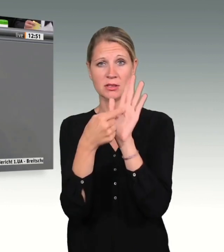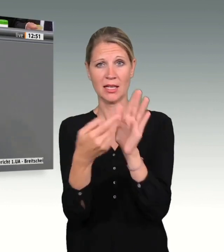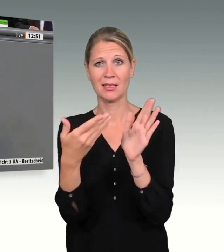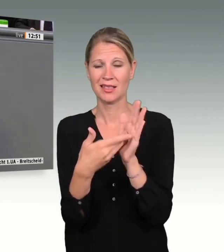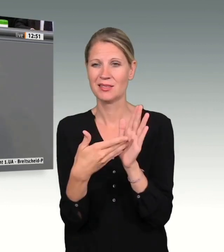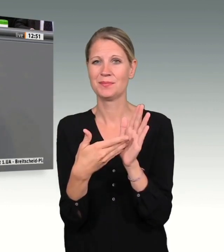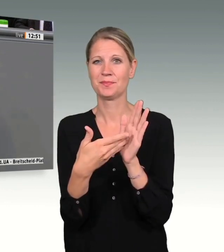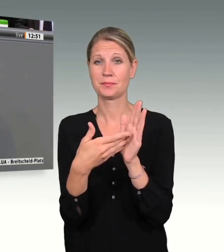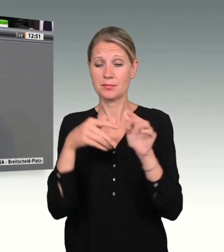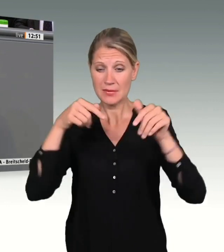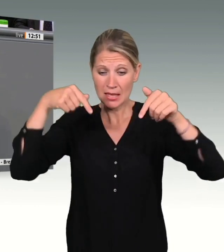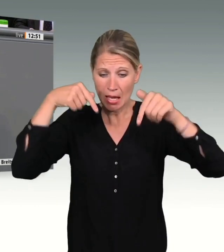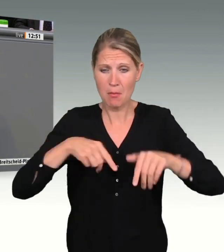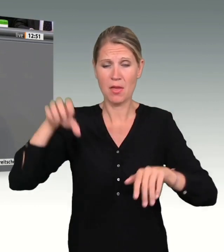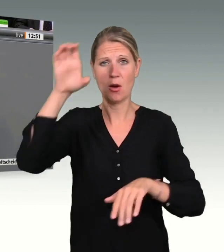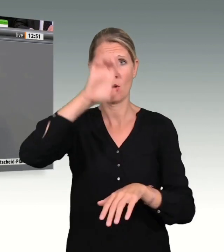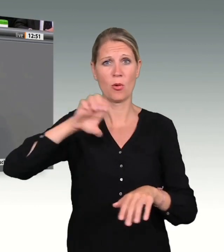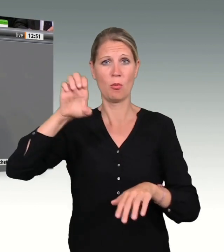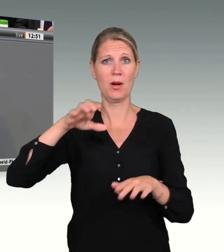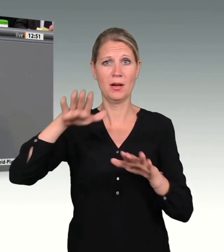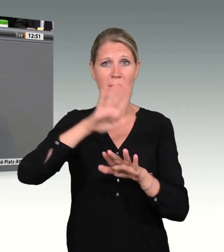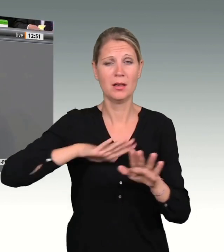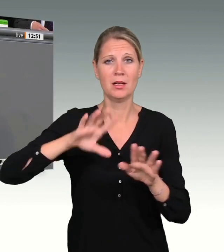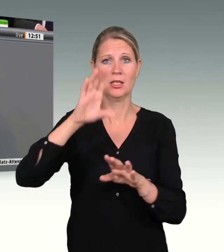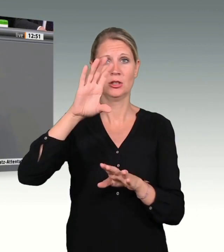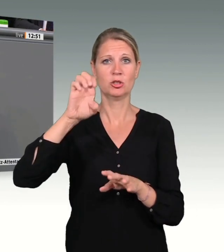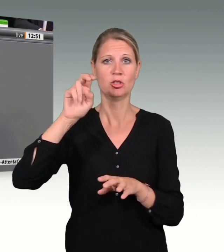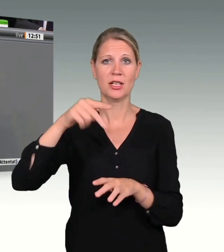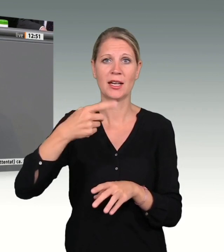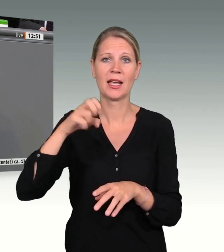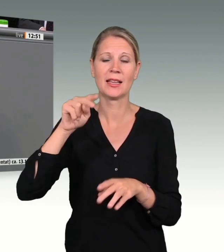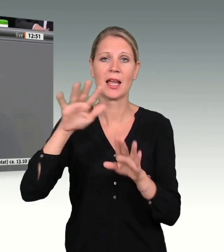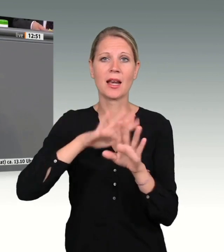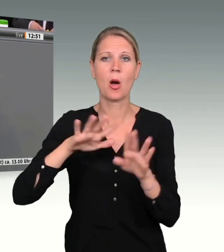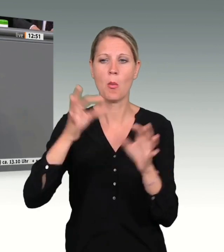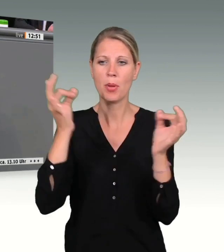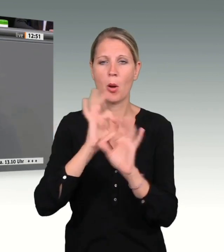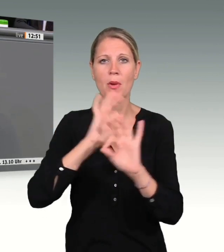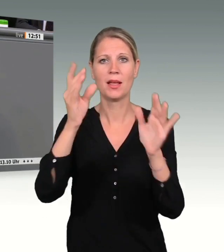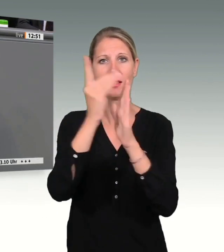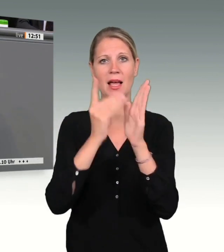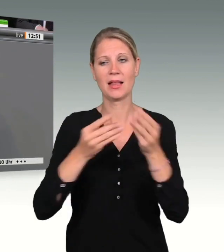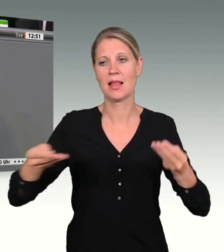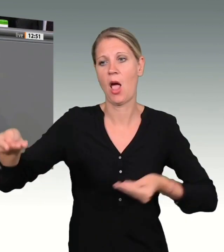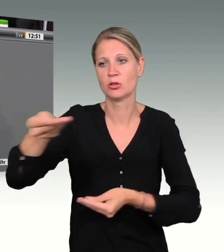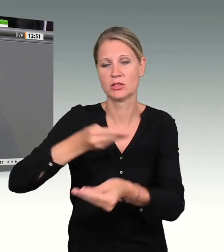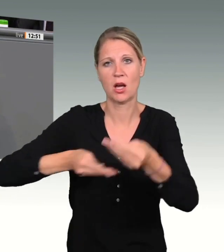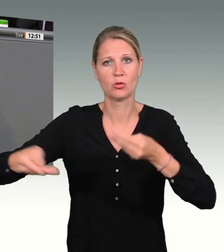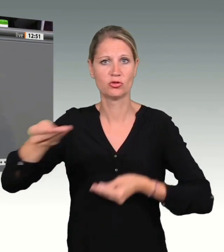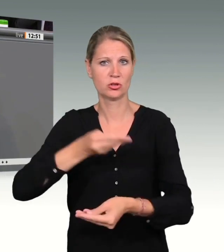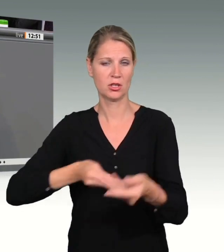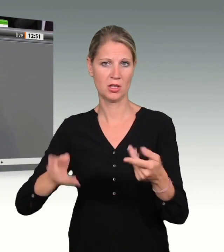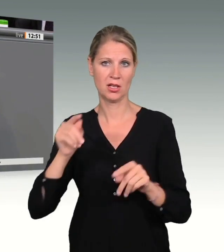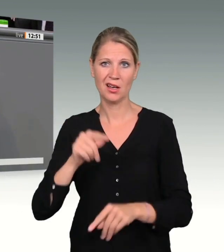einen besseren Datenaustausch zwischen den Sicherheitsbehörden brauchen. Diese Forderung ist in den letzten Jahren